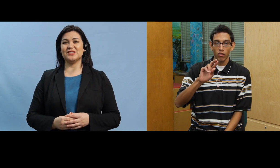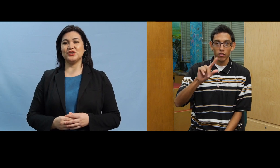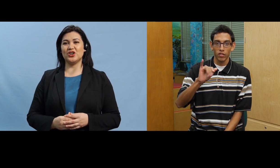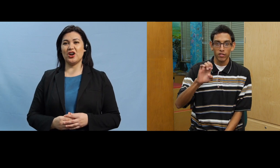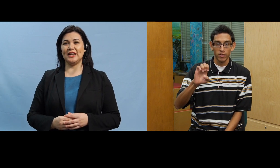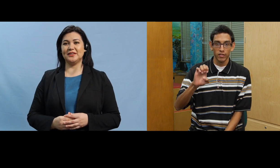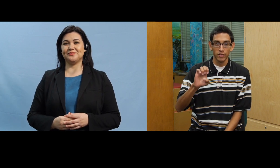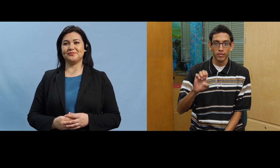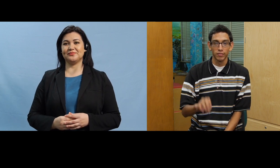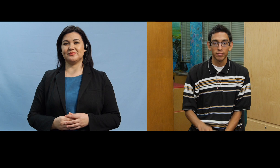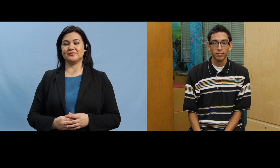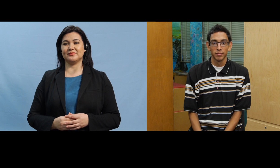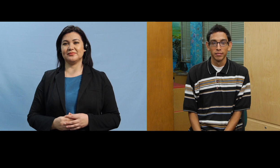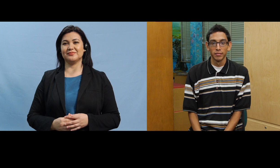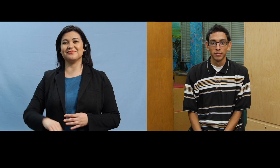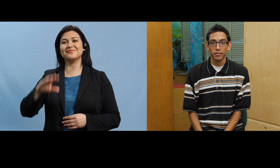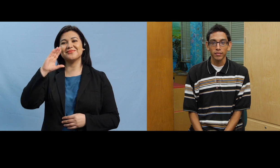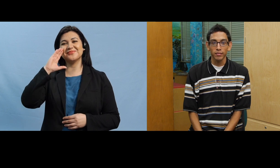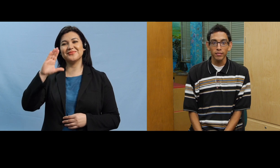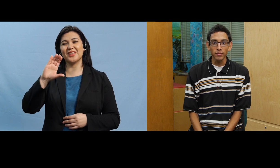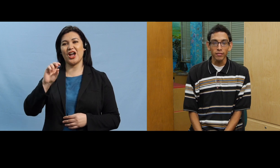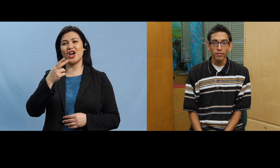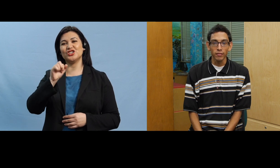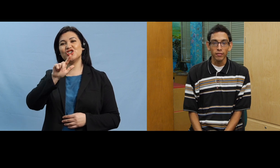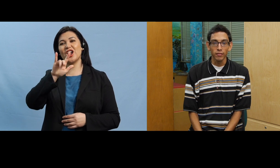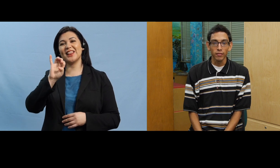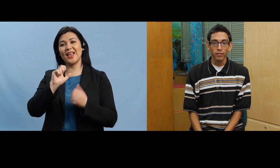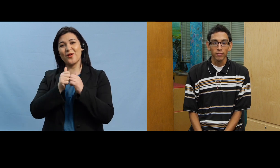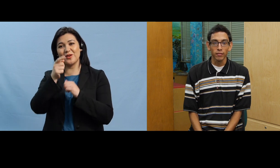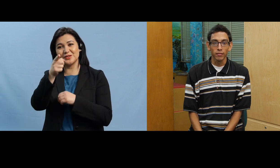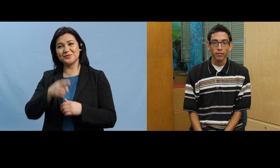hola soy charlie hola charlie cómo estás